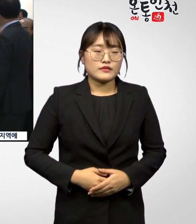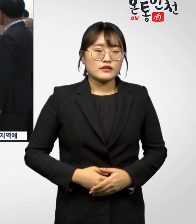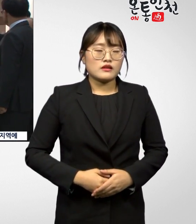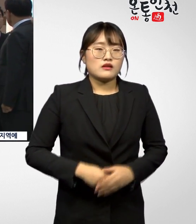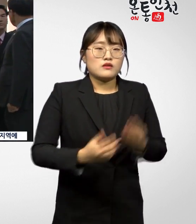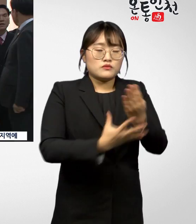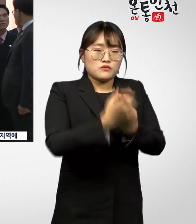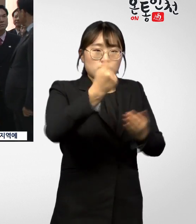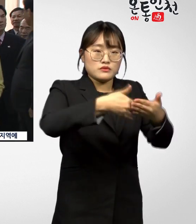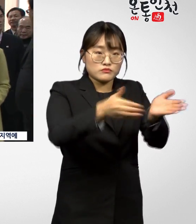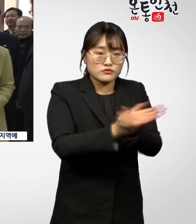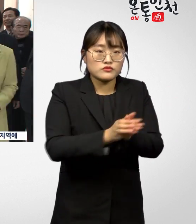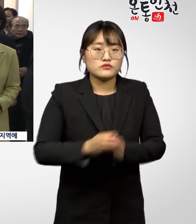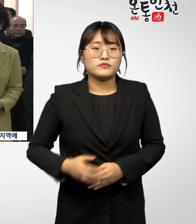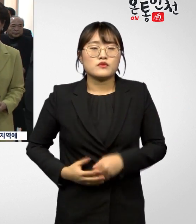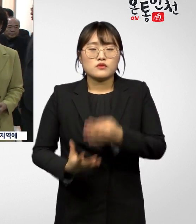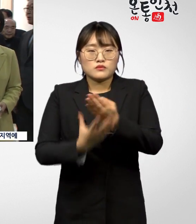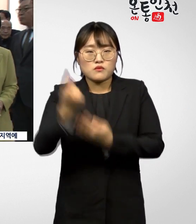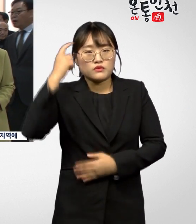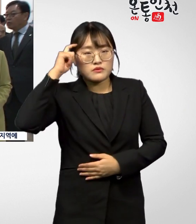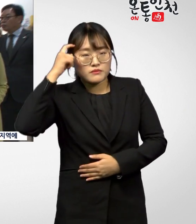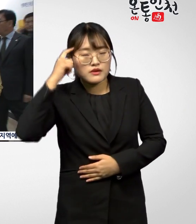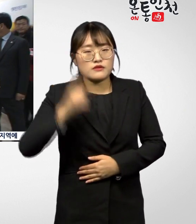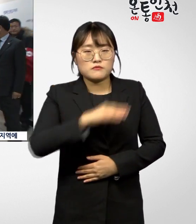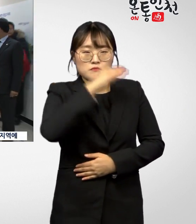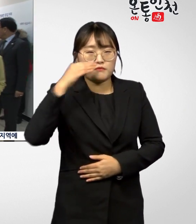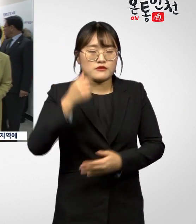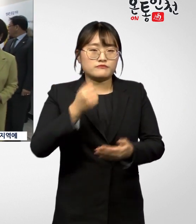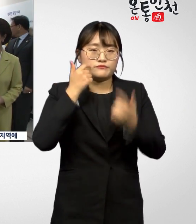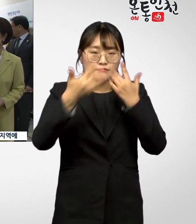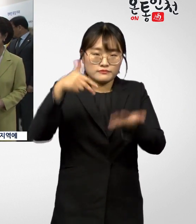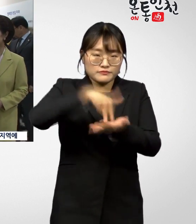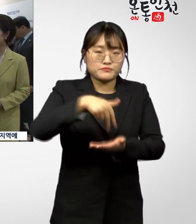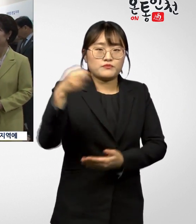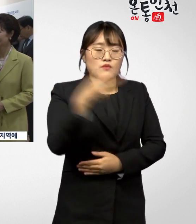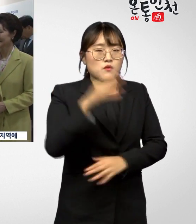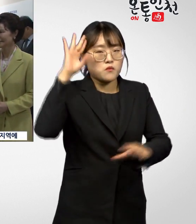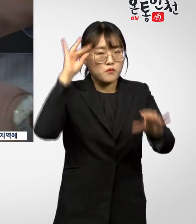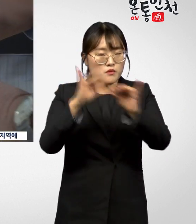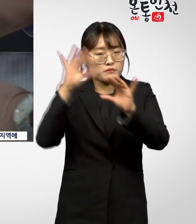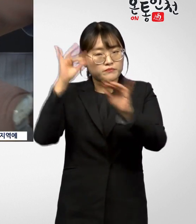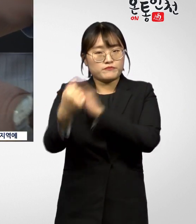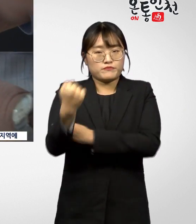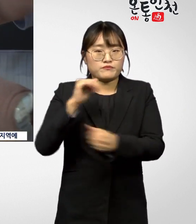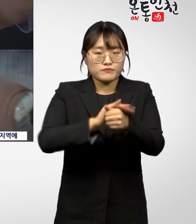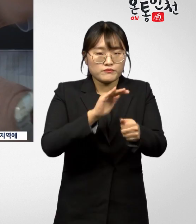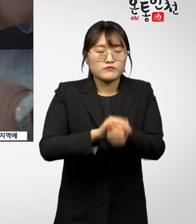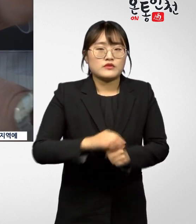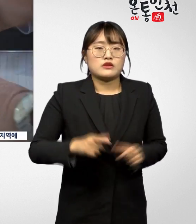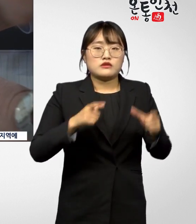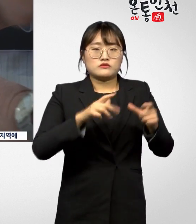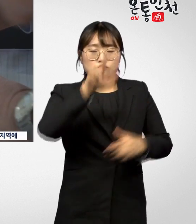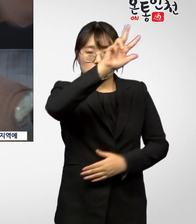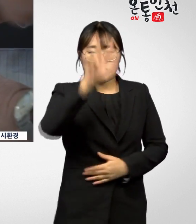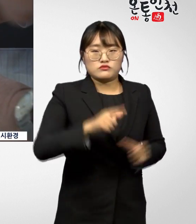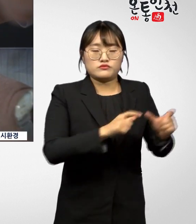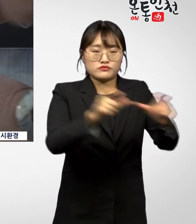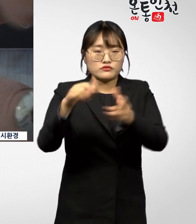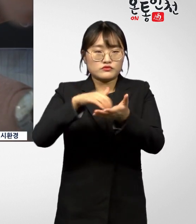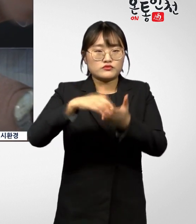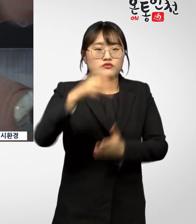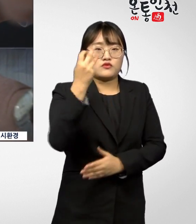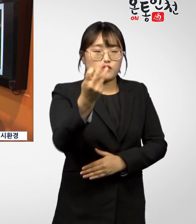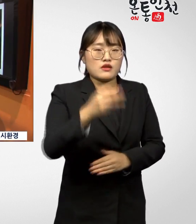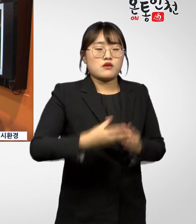통일부는 올바른 통일관을 확립하고 통일 공감대 확산에 기여하고자 인천 등 전국 13개 지역의